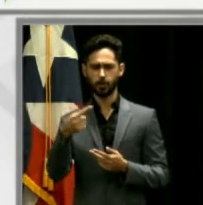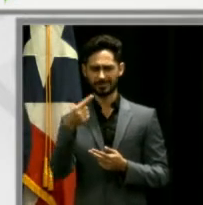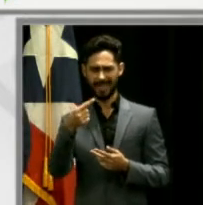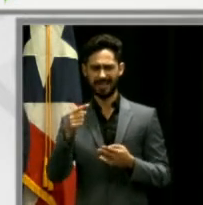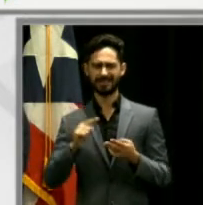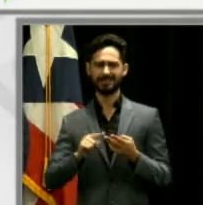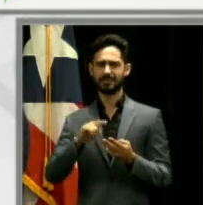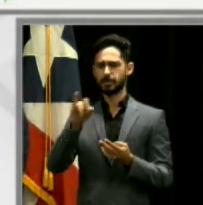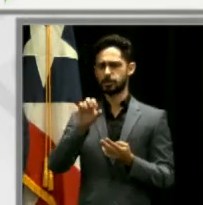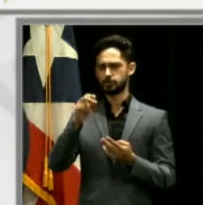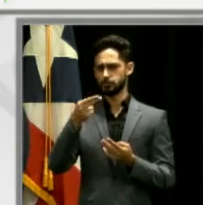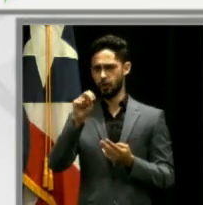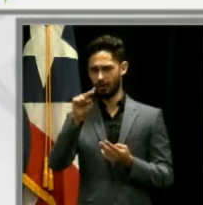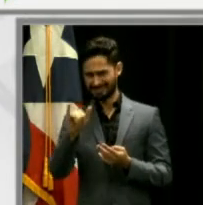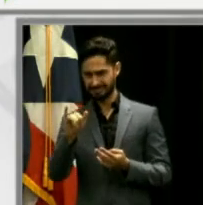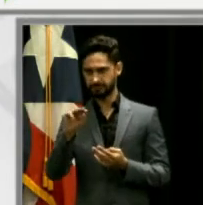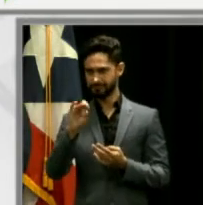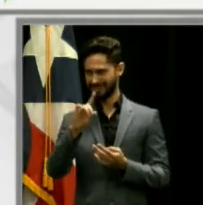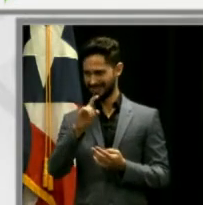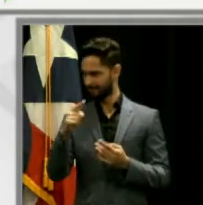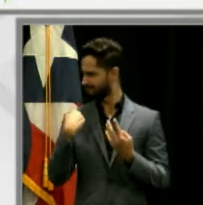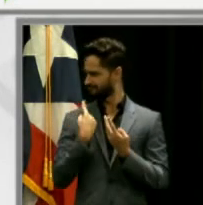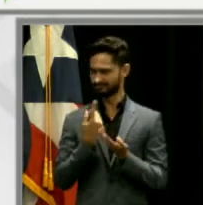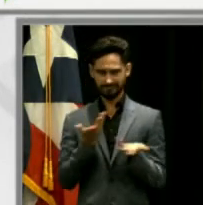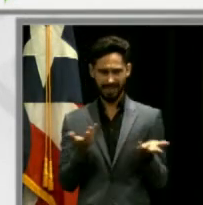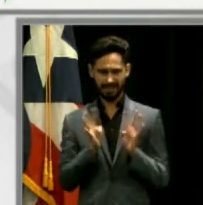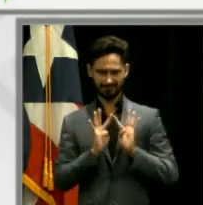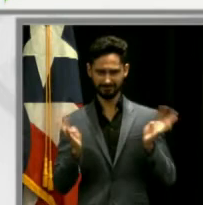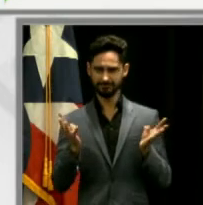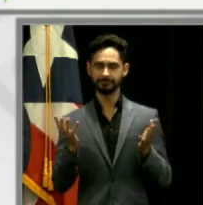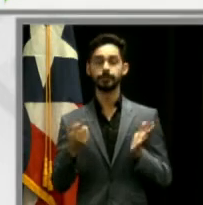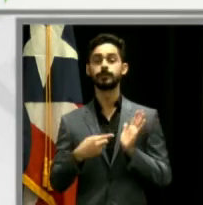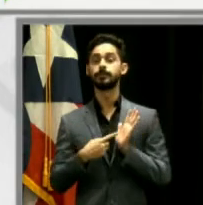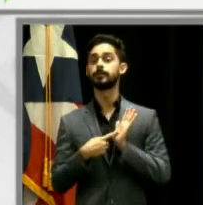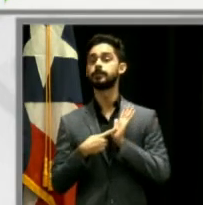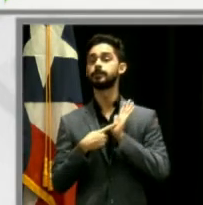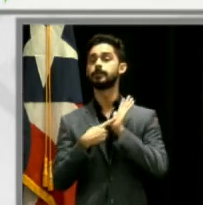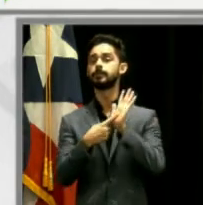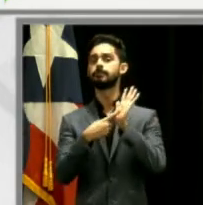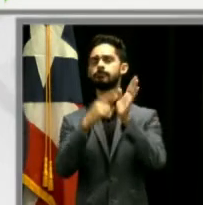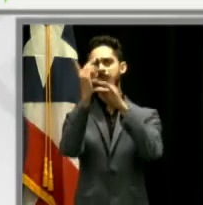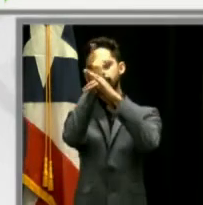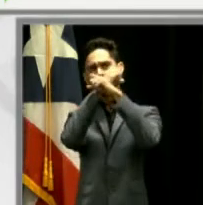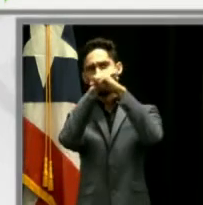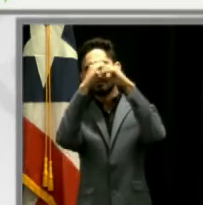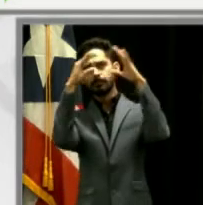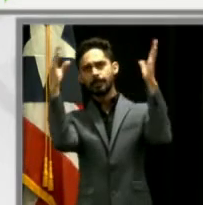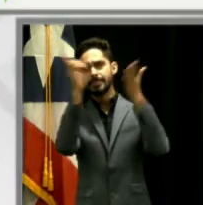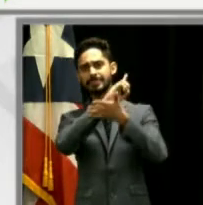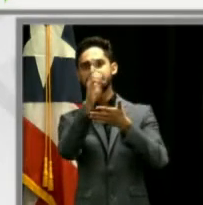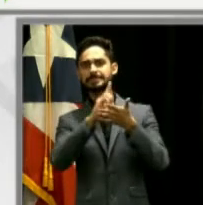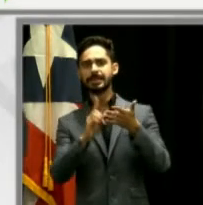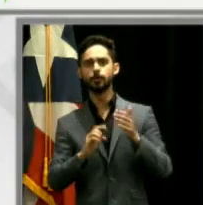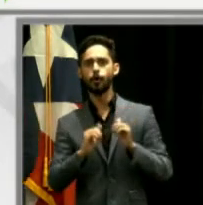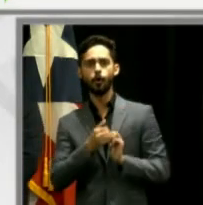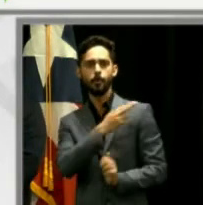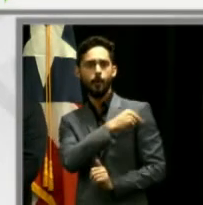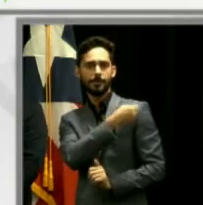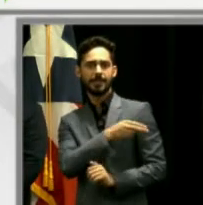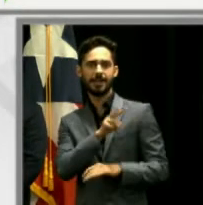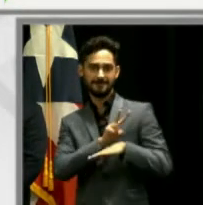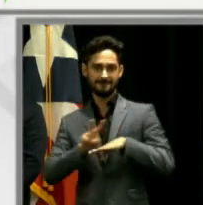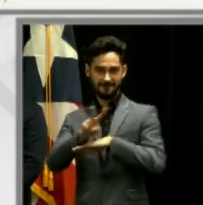la tarde de hoy. Vamos a estar presentando el diseño conceptual de lo que será el hospital de Vieques a un